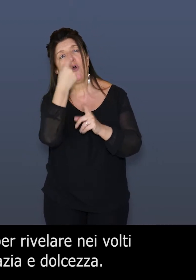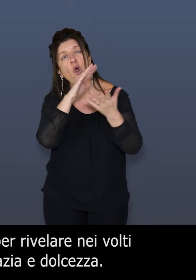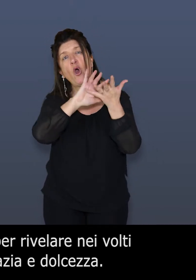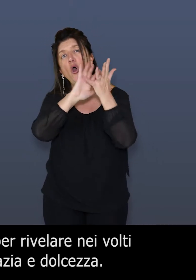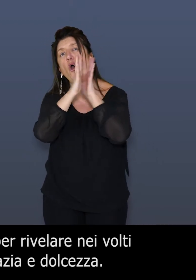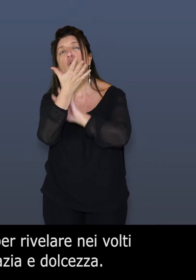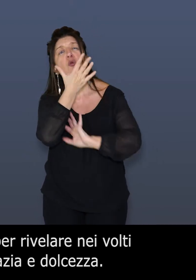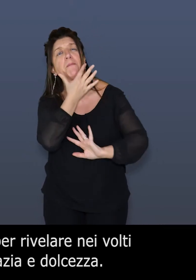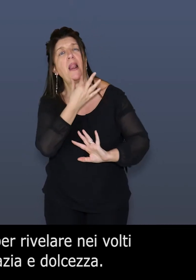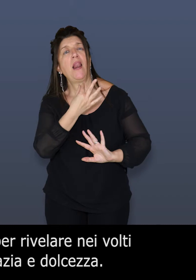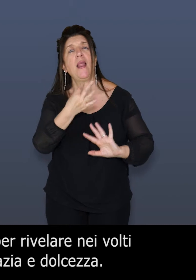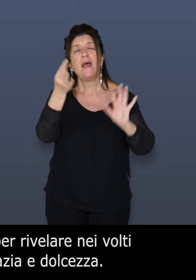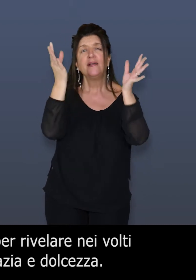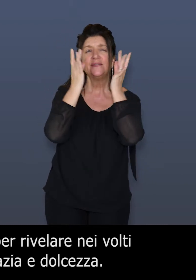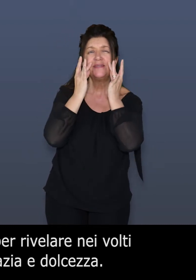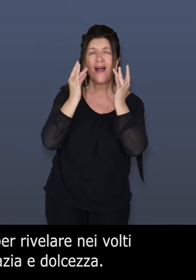come grazia e dolcezza.